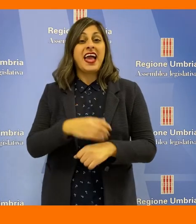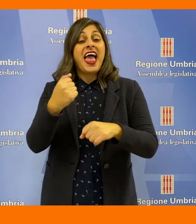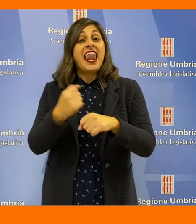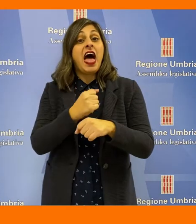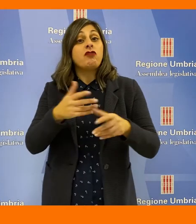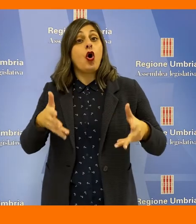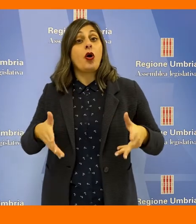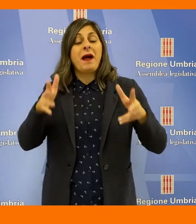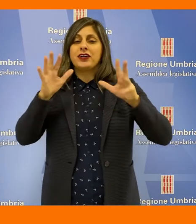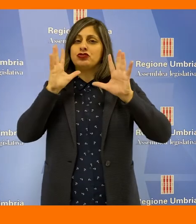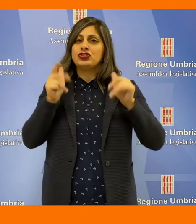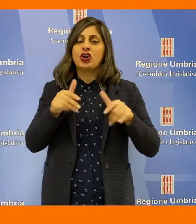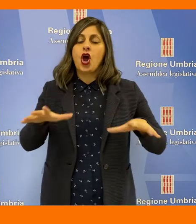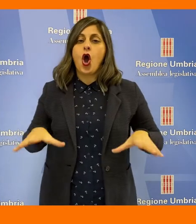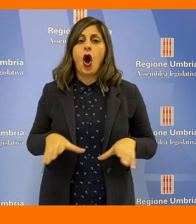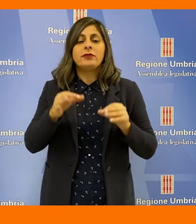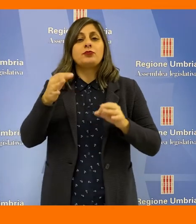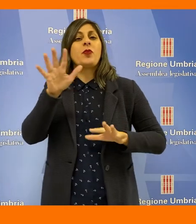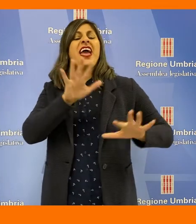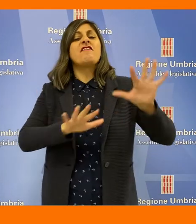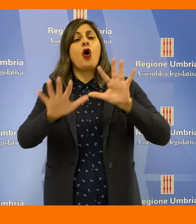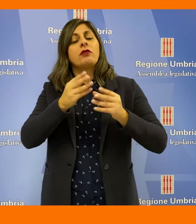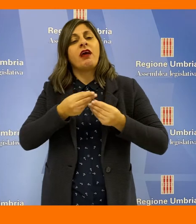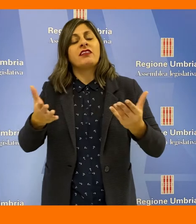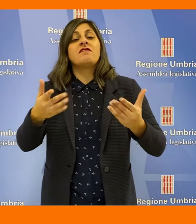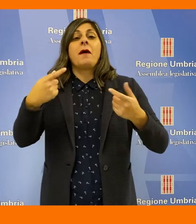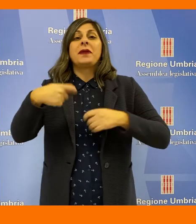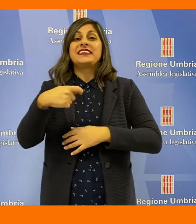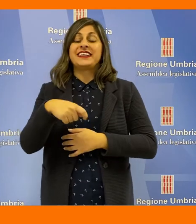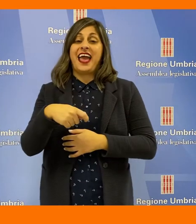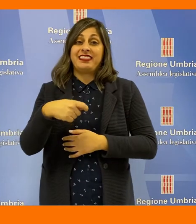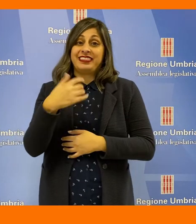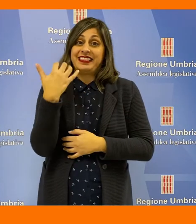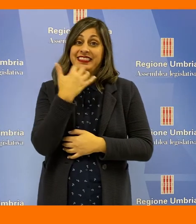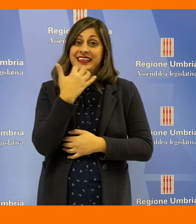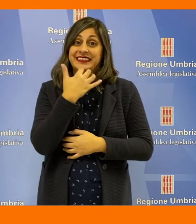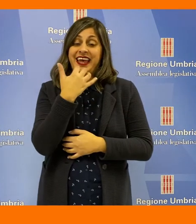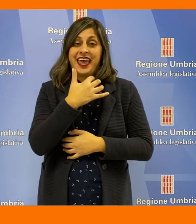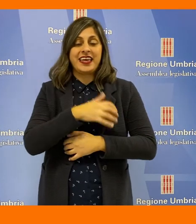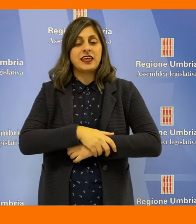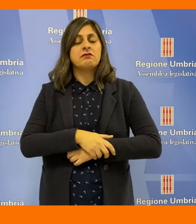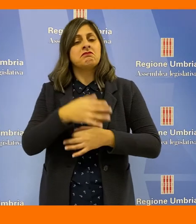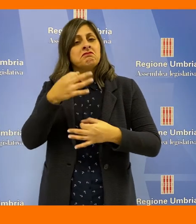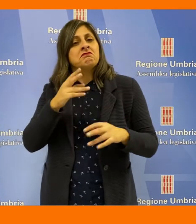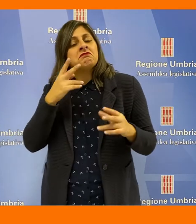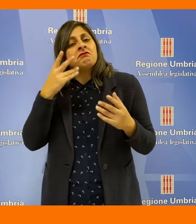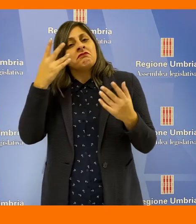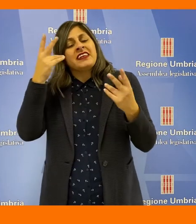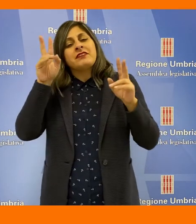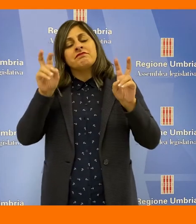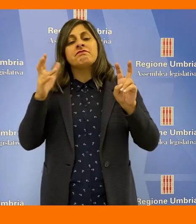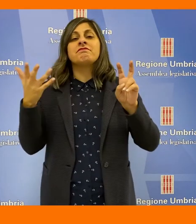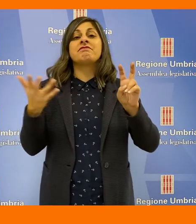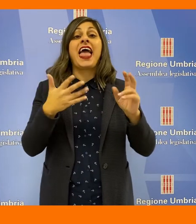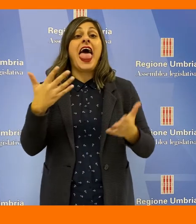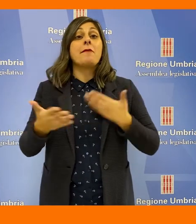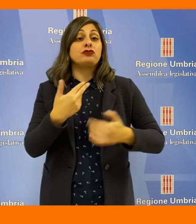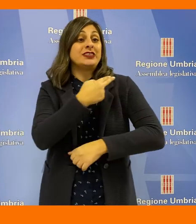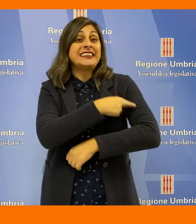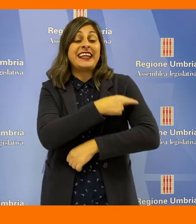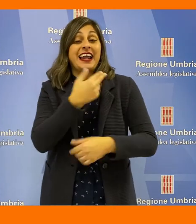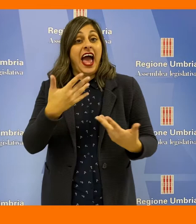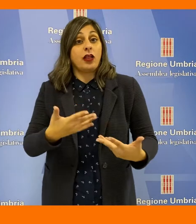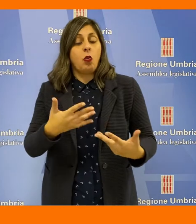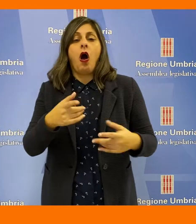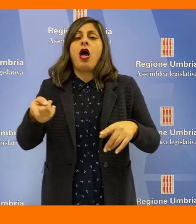Marco Paganini. I lavori a Palazzo Cesaroni si sono aperti con l'informativa della Presidente della Giunta regionale, Donatella Tesei,